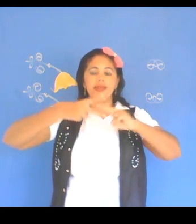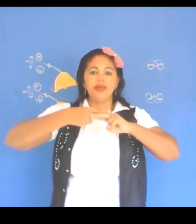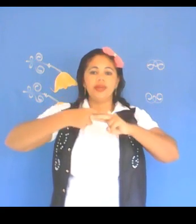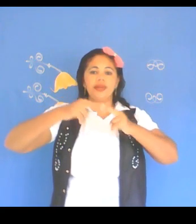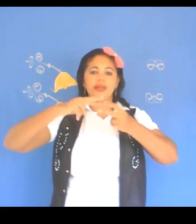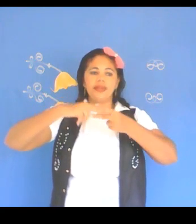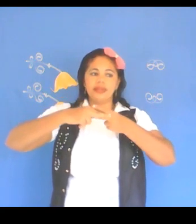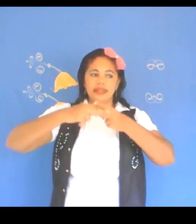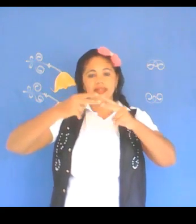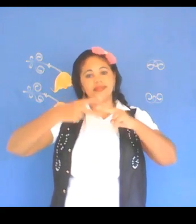Carambola.